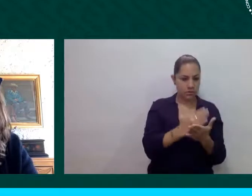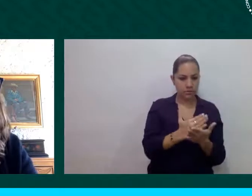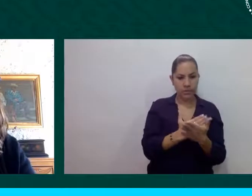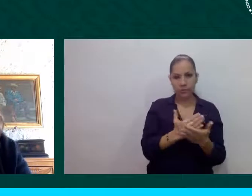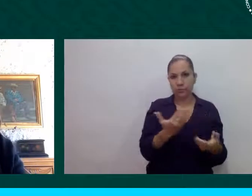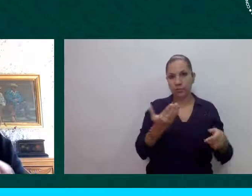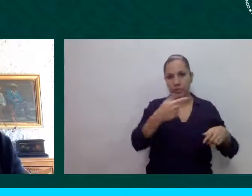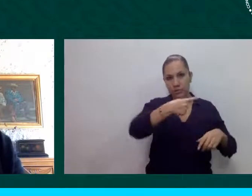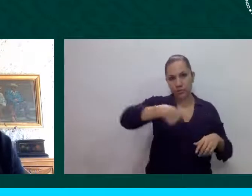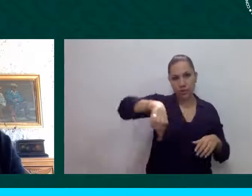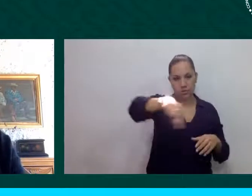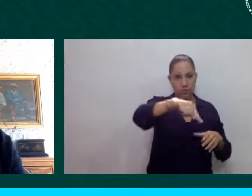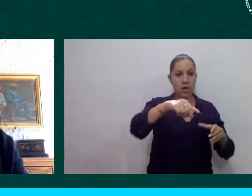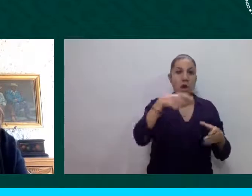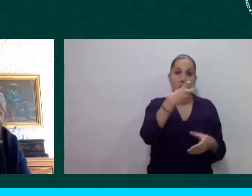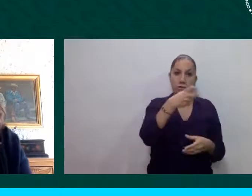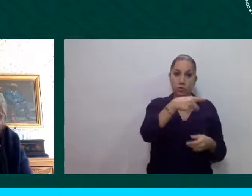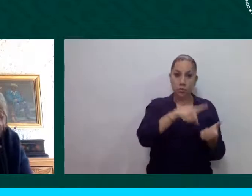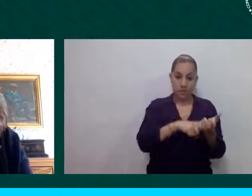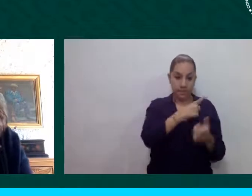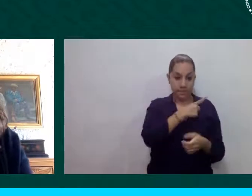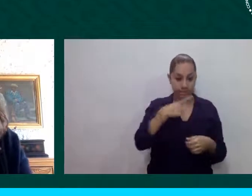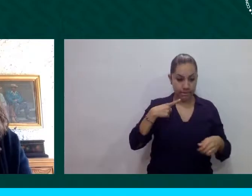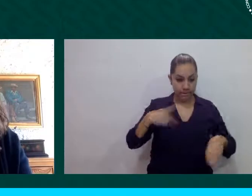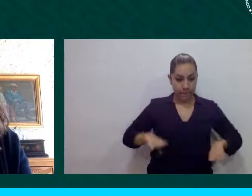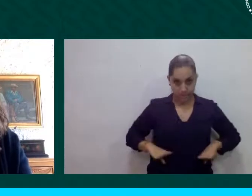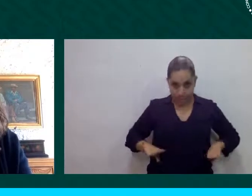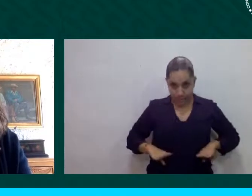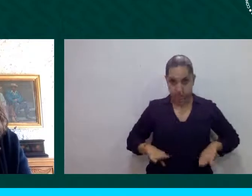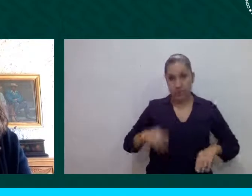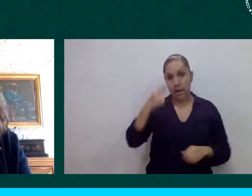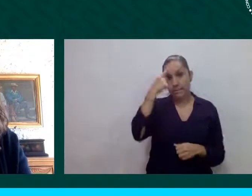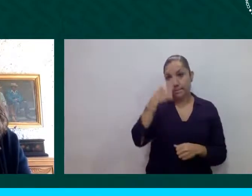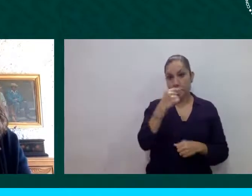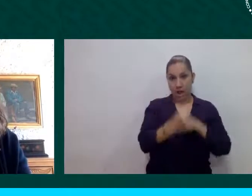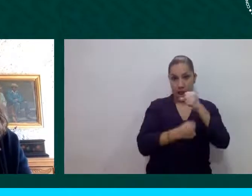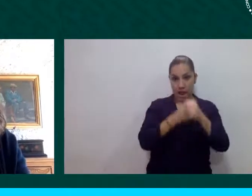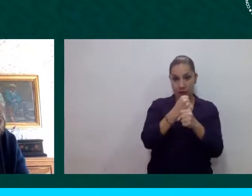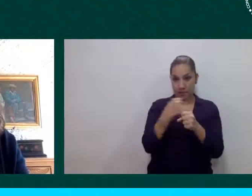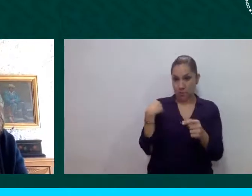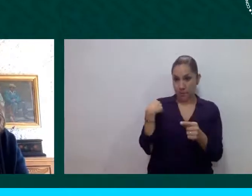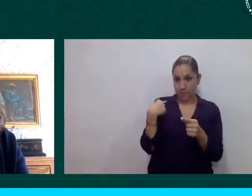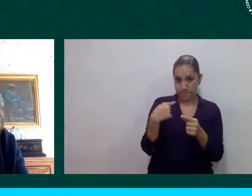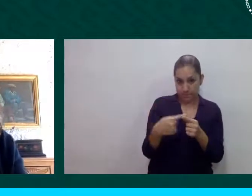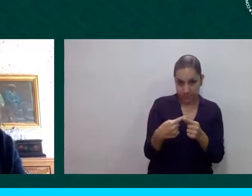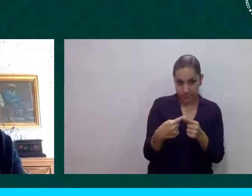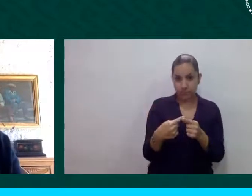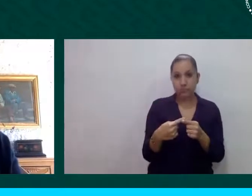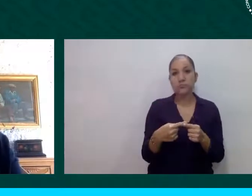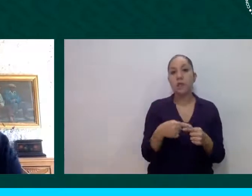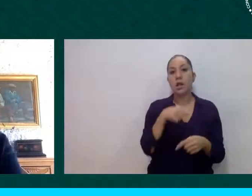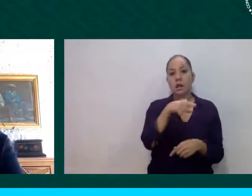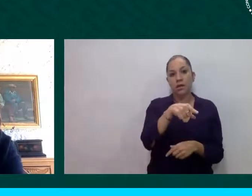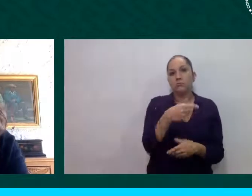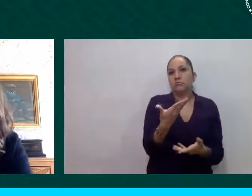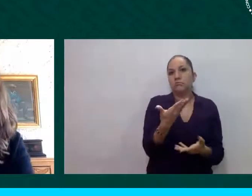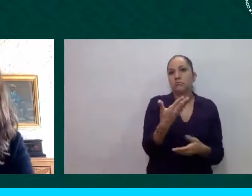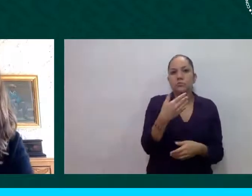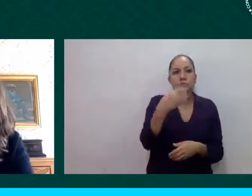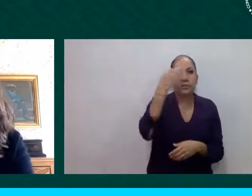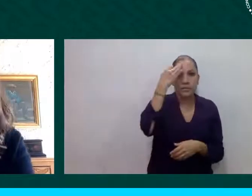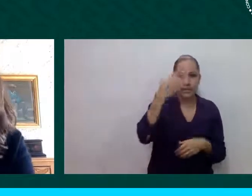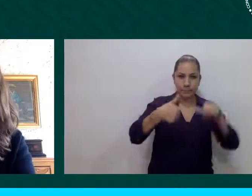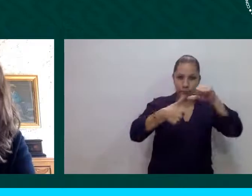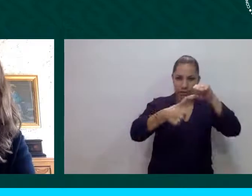últimos años, personas migrantes específicamente de Centroamérica que se han quedado, digamos, ya en el